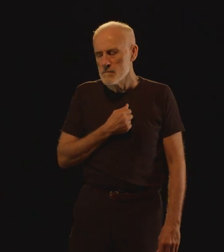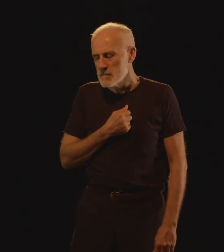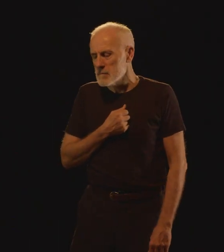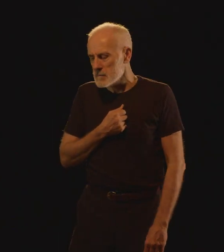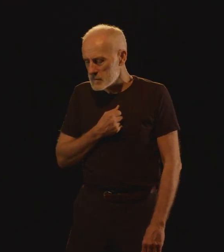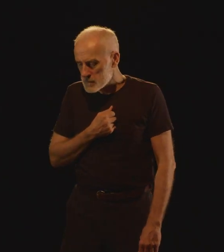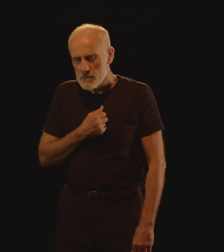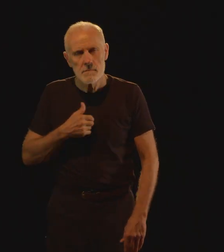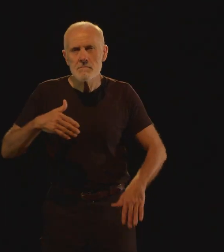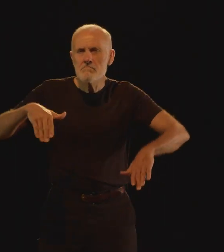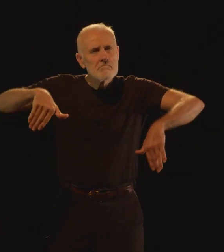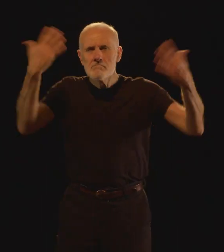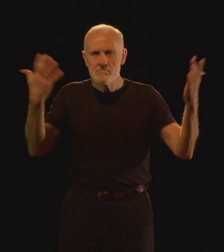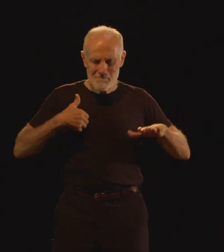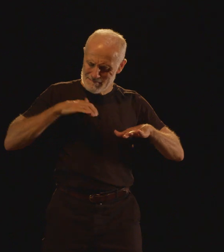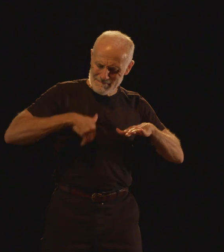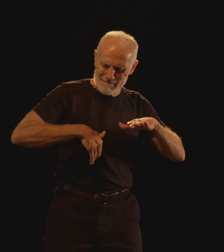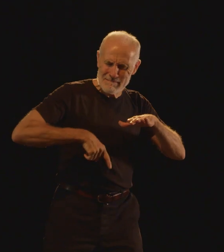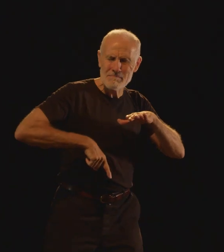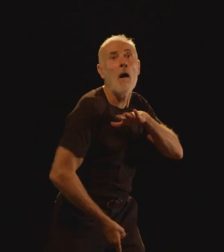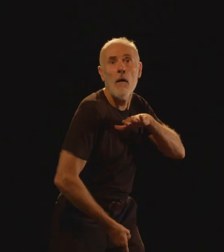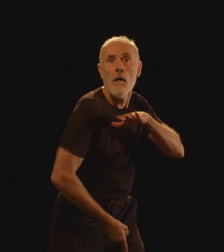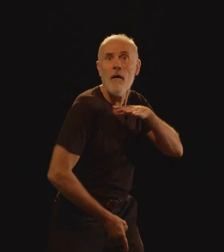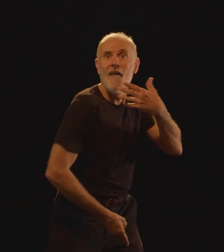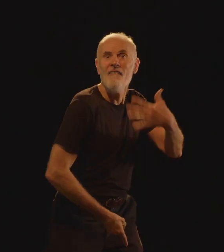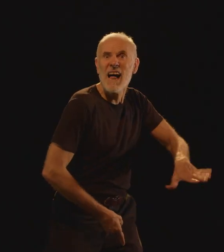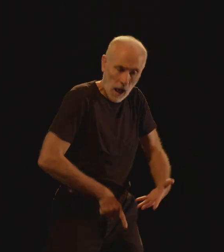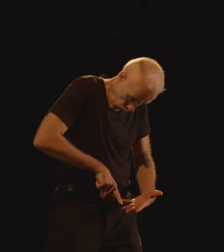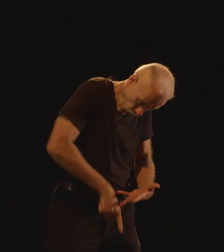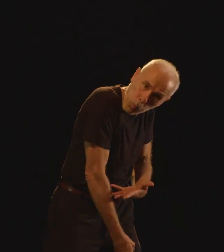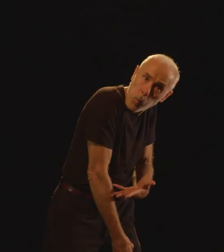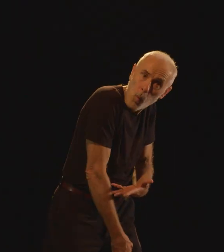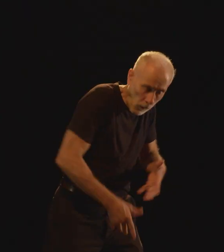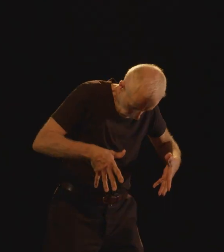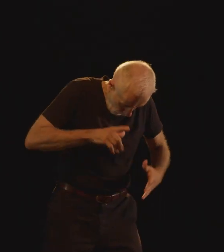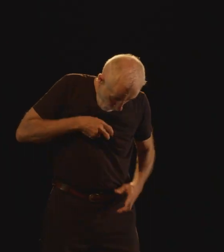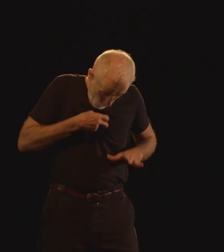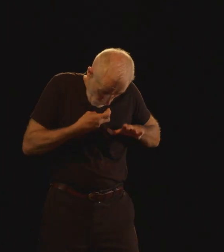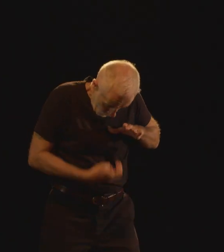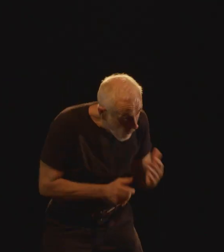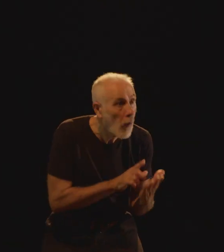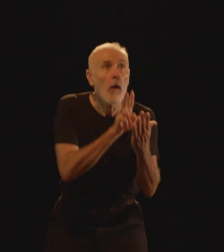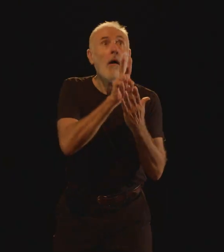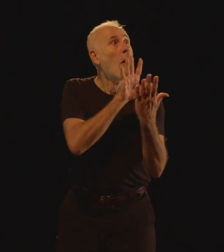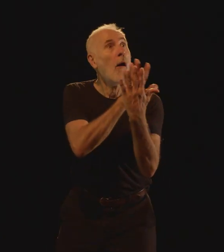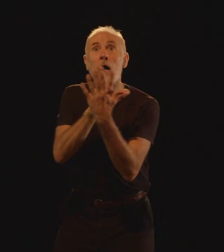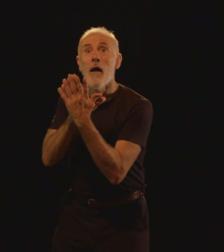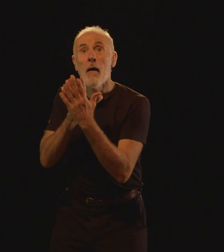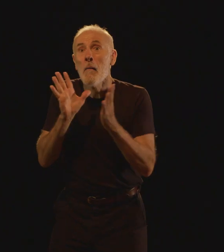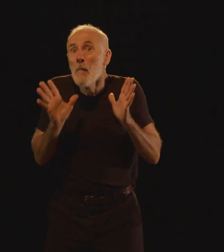Ça fait rien si on traverse On doit voir des gens là-bas Est-ce qu'on arrive